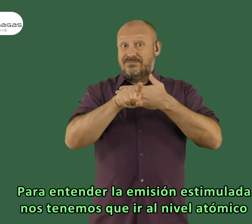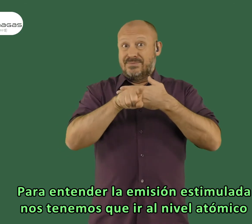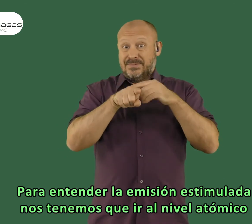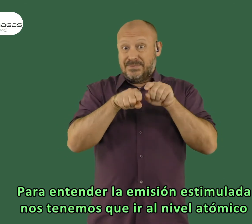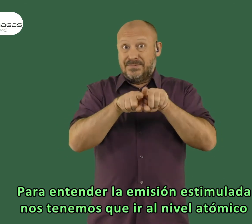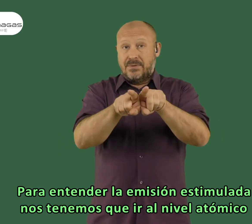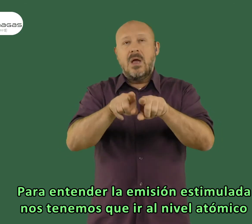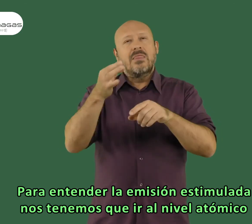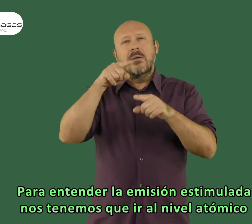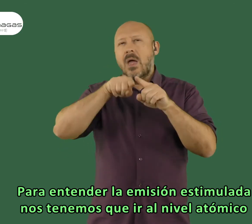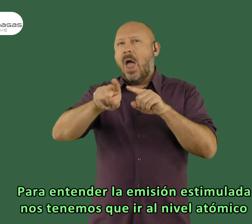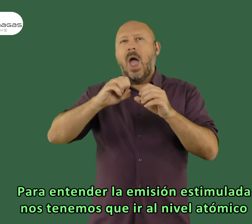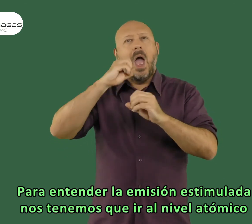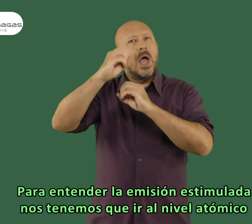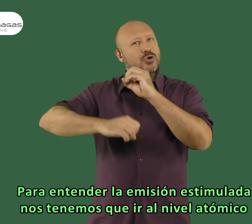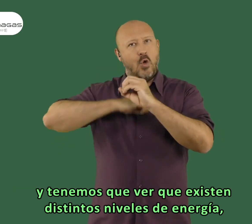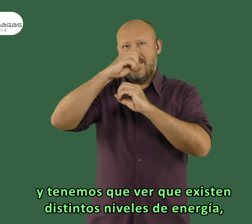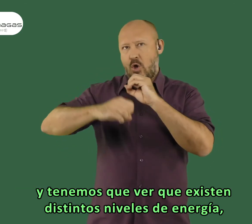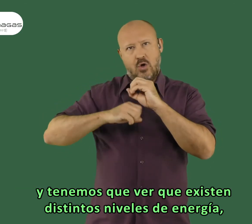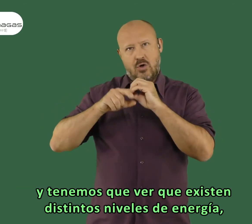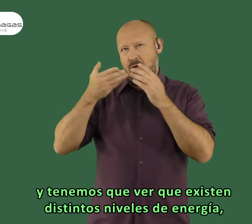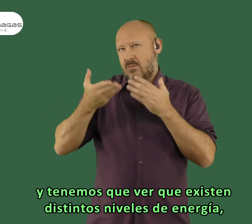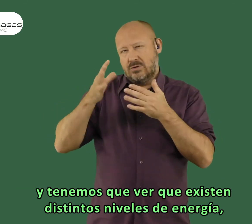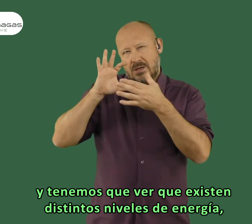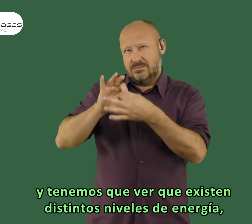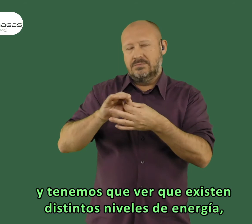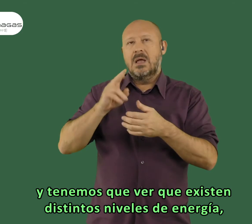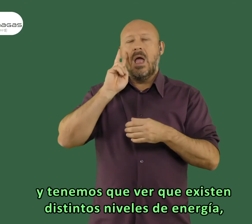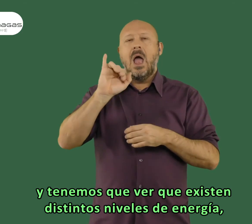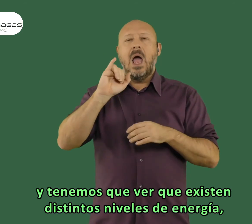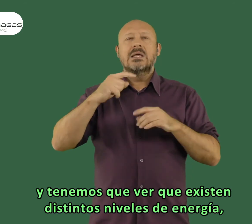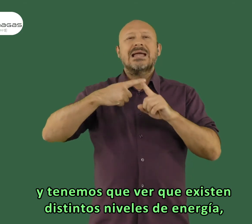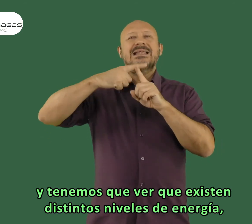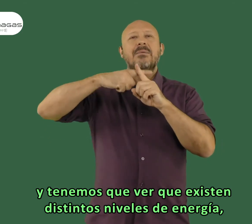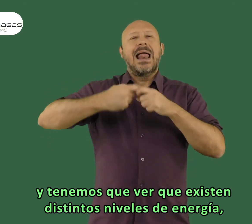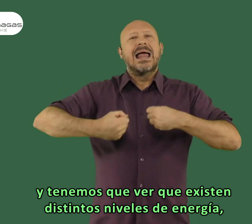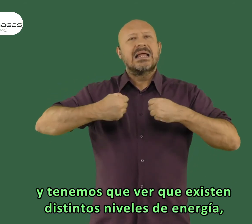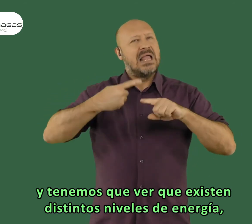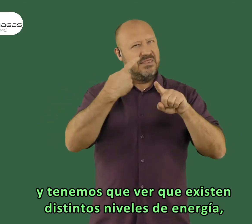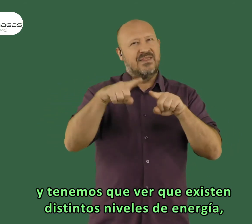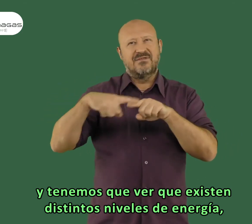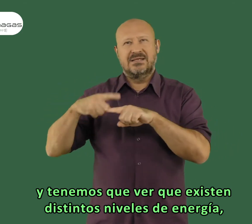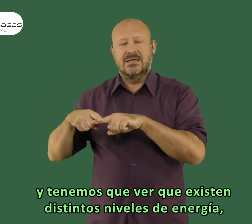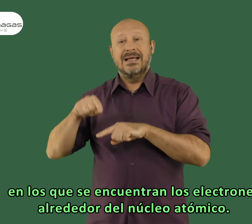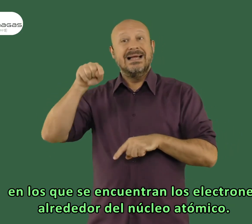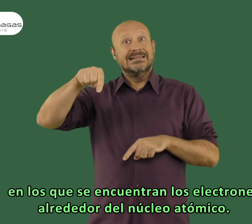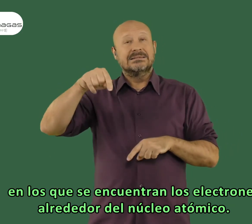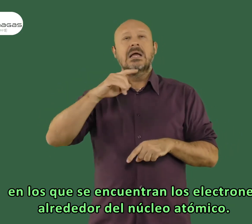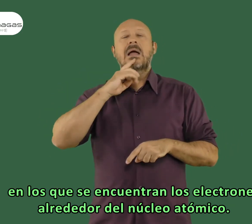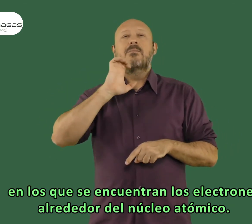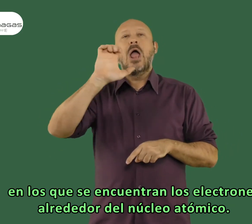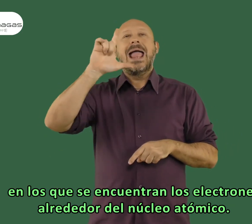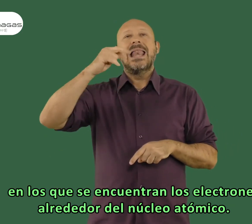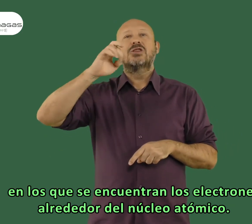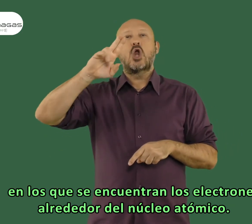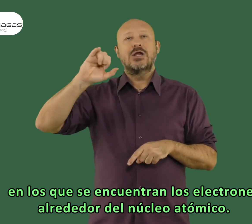emisión estimulada nos tenemos que ir al nivel atómico y tenemos que ver como que existen distintos niveles de energía en los